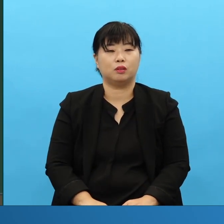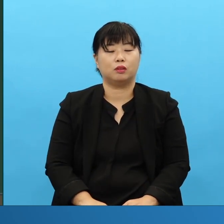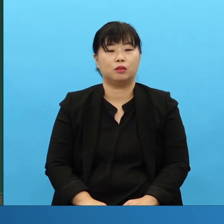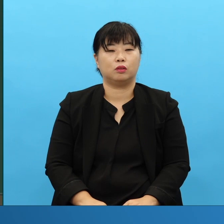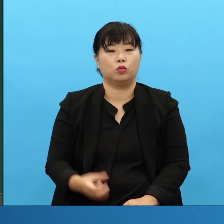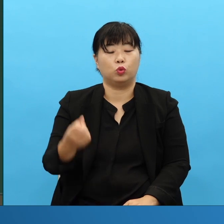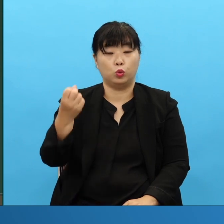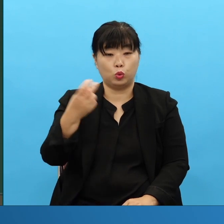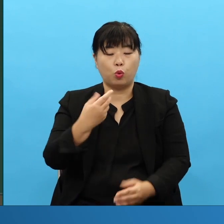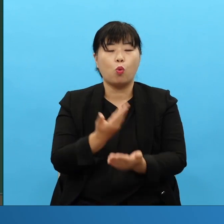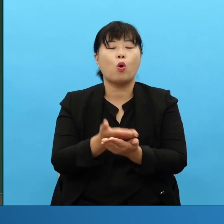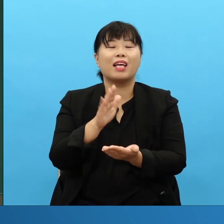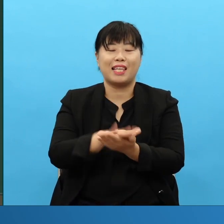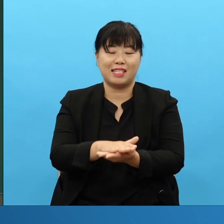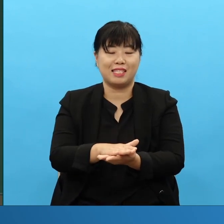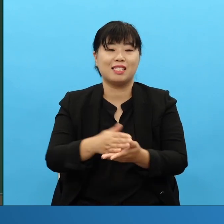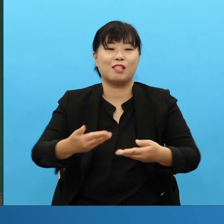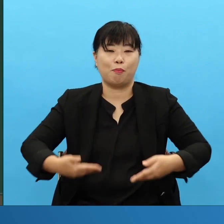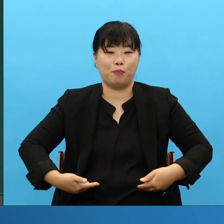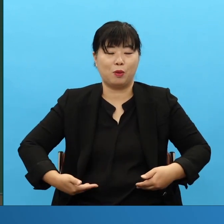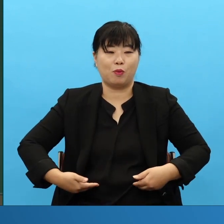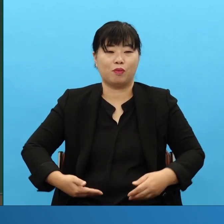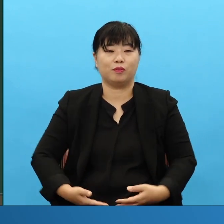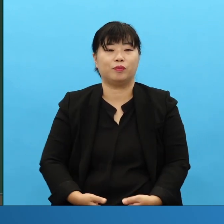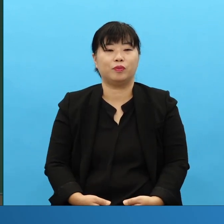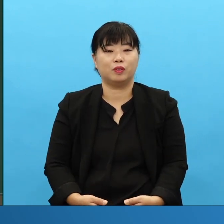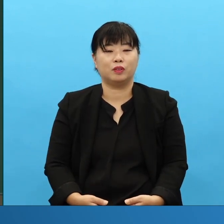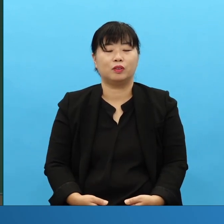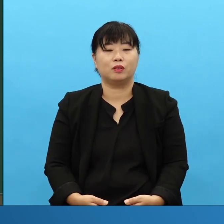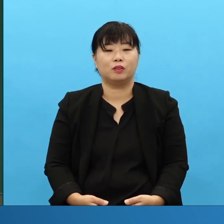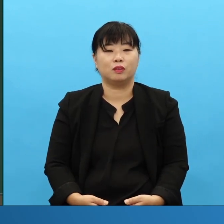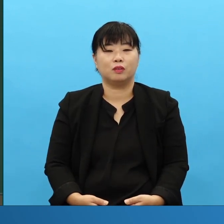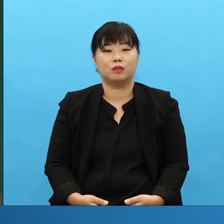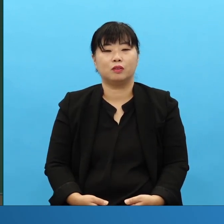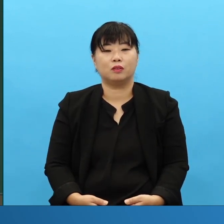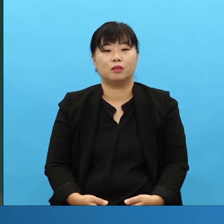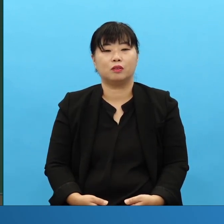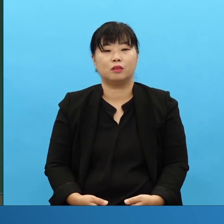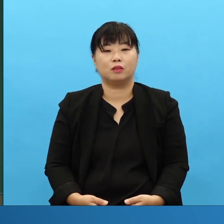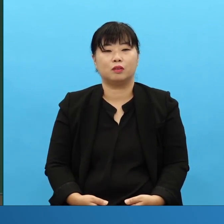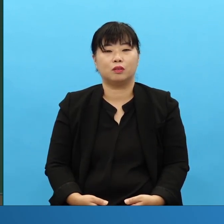갱신입니다 모든 게 기회입니다